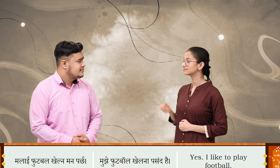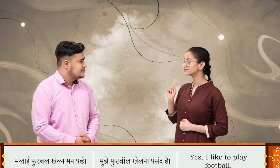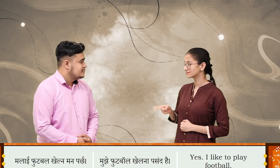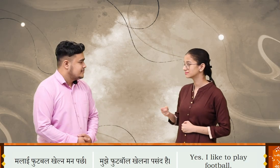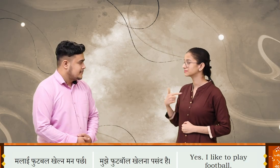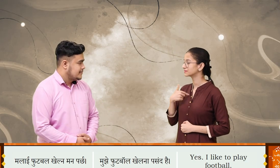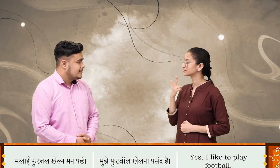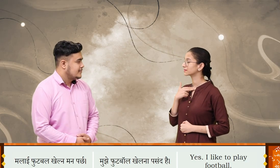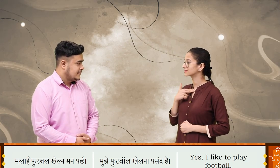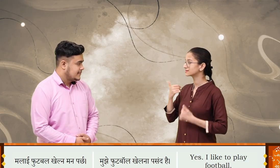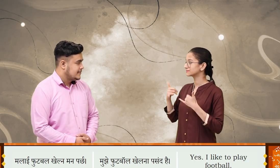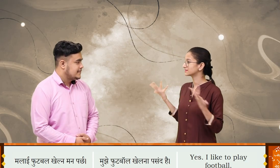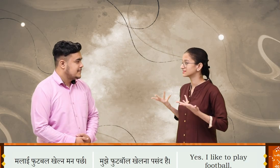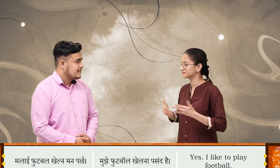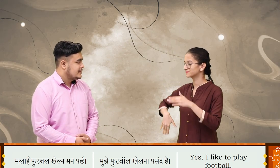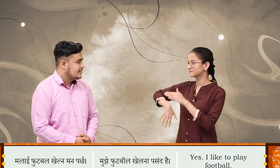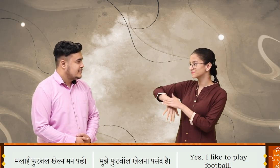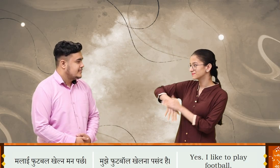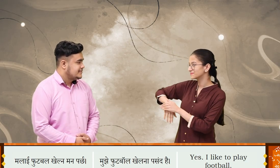मालाई फुटबल मन खेलना मन परचा?